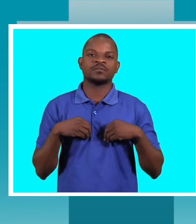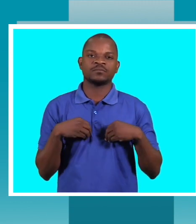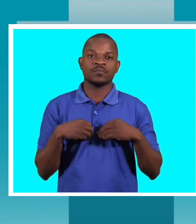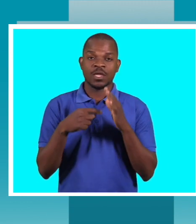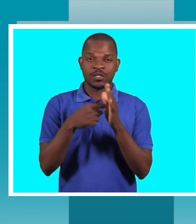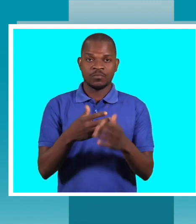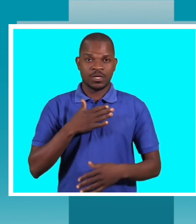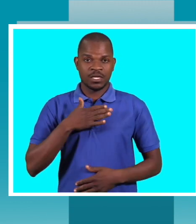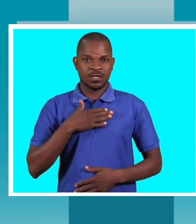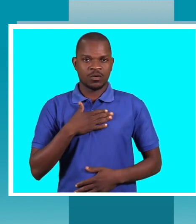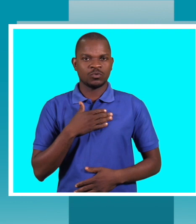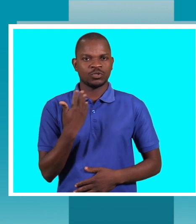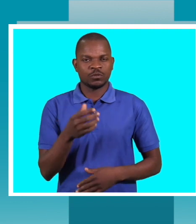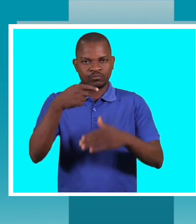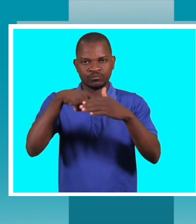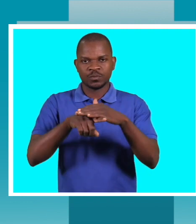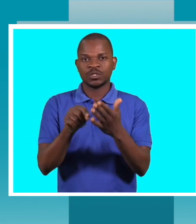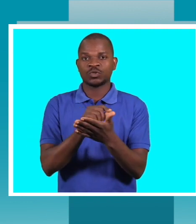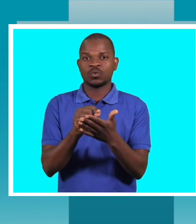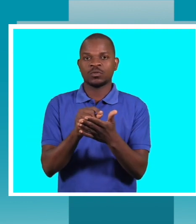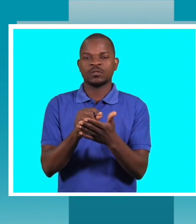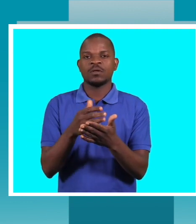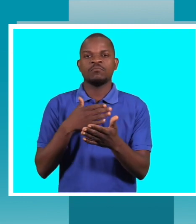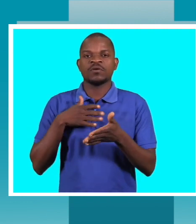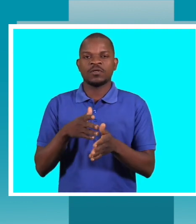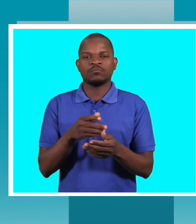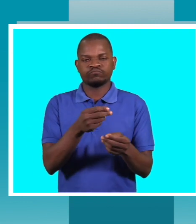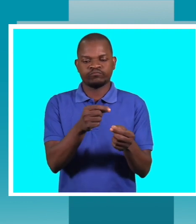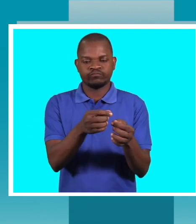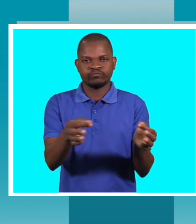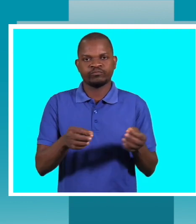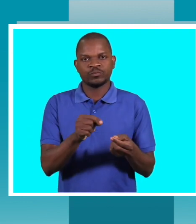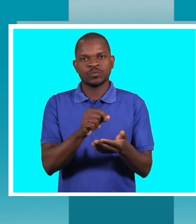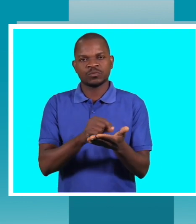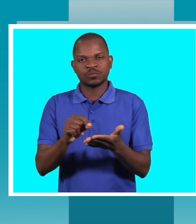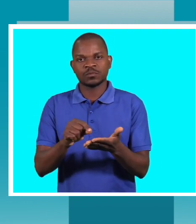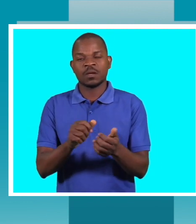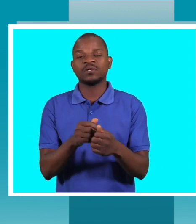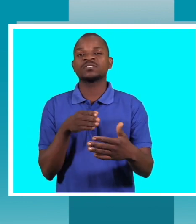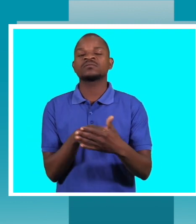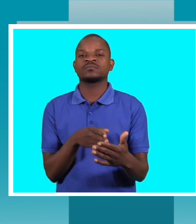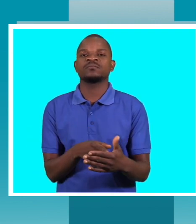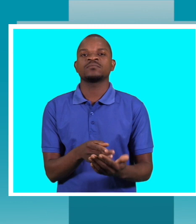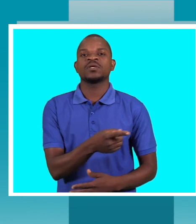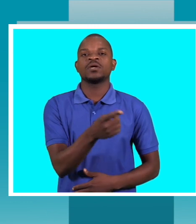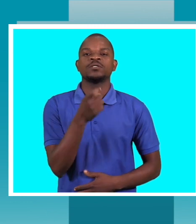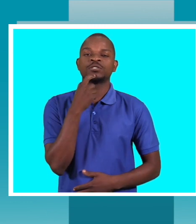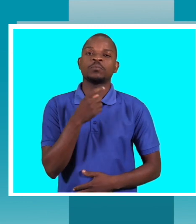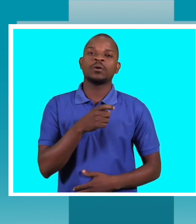procurar a minha filha numa das escolas, foi muito complicado, porque já cheguei lá, tive muitas barreiras. Porque a tua filha, porque nós não temos condições,